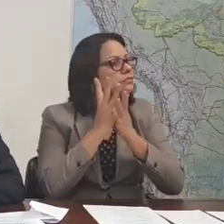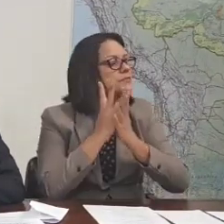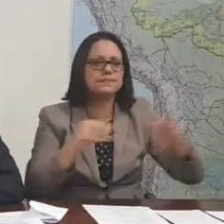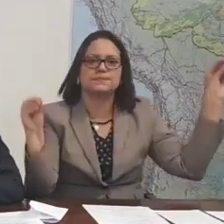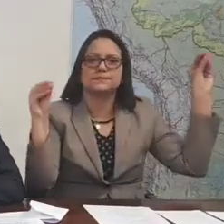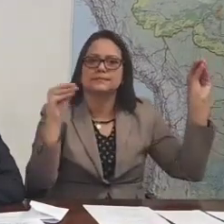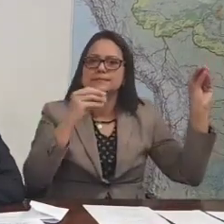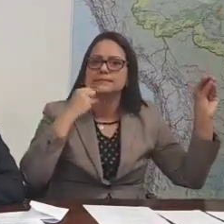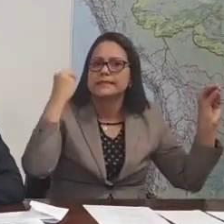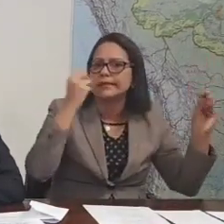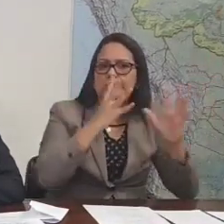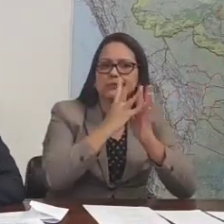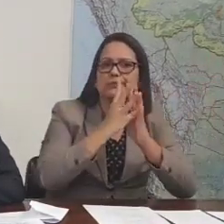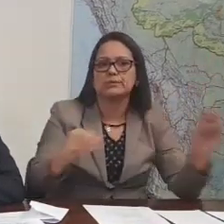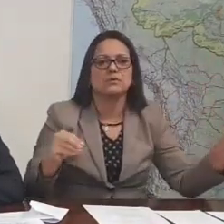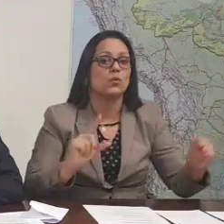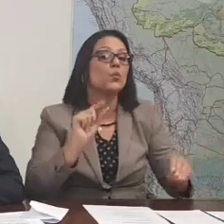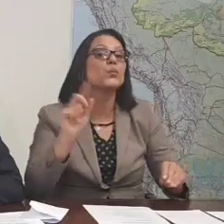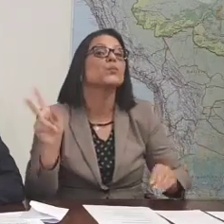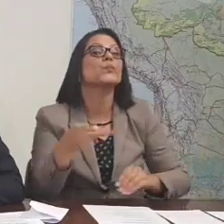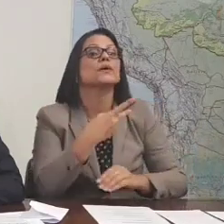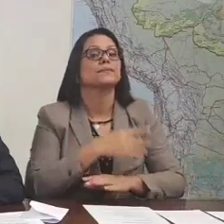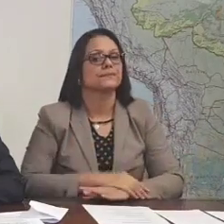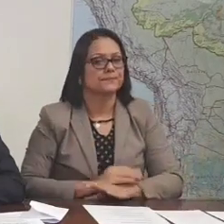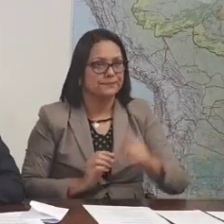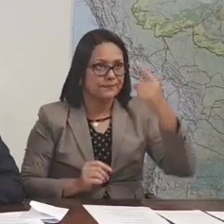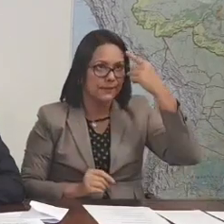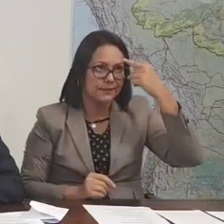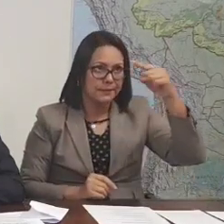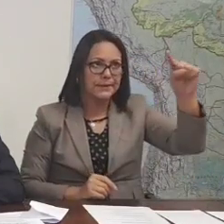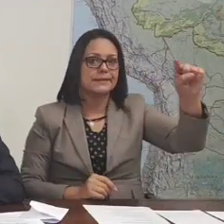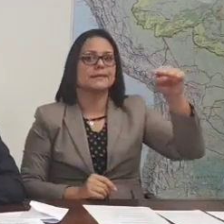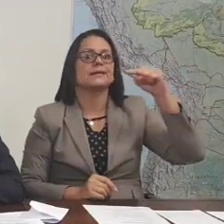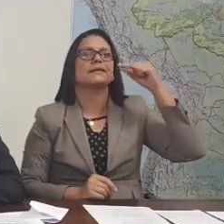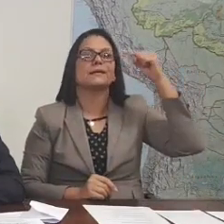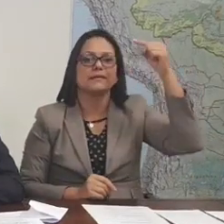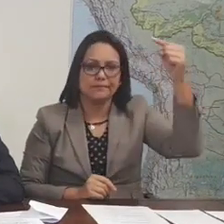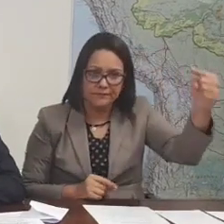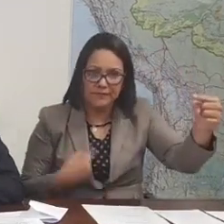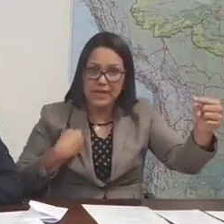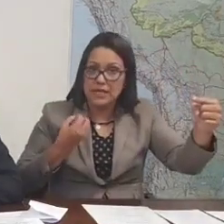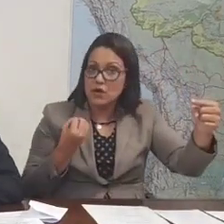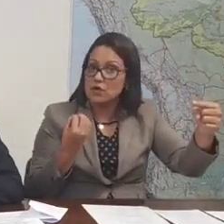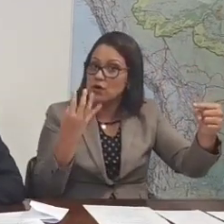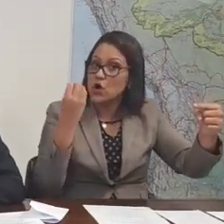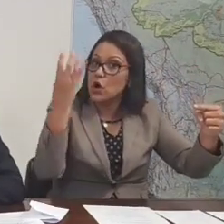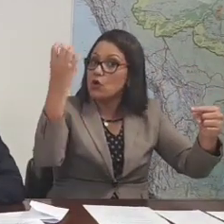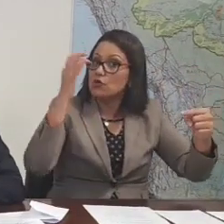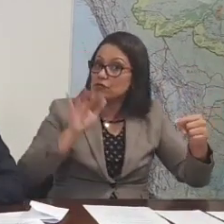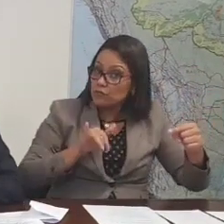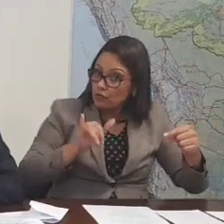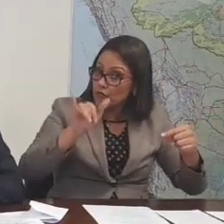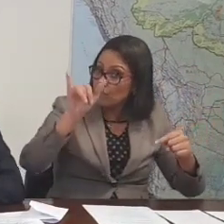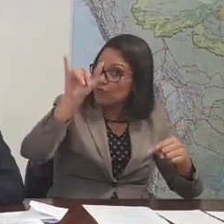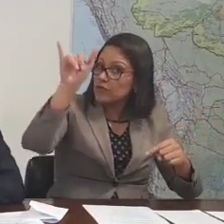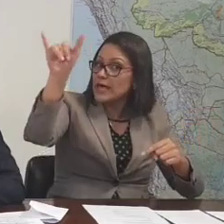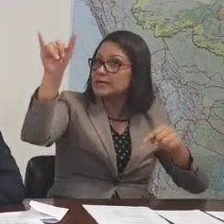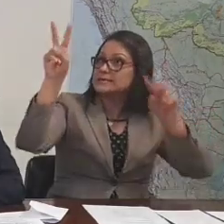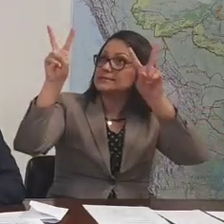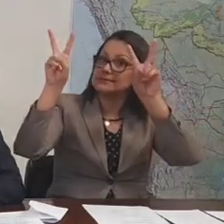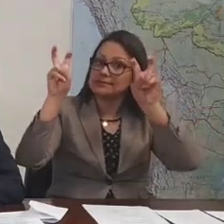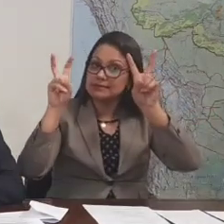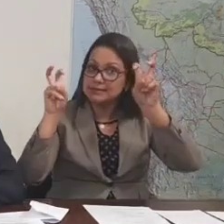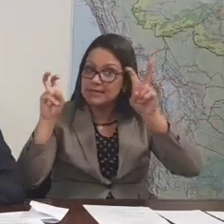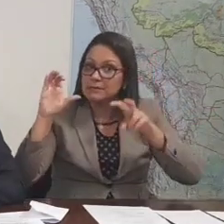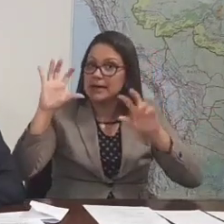senadores. Resultado, presidente, semana que vem estarei defendendo o Brasil da questão climática. As MPs serão